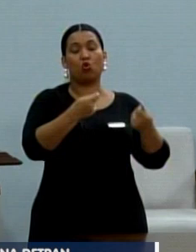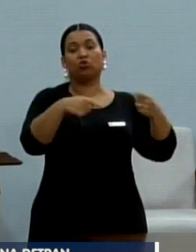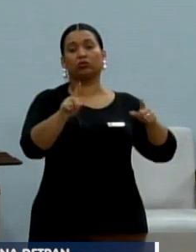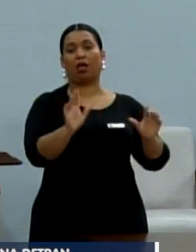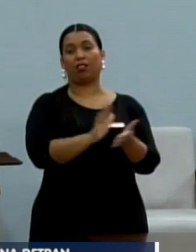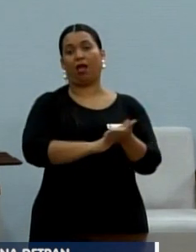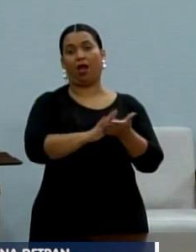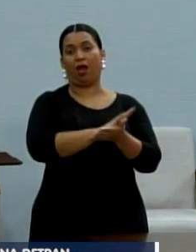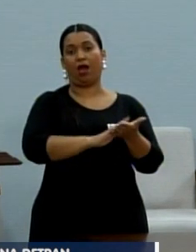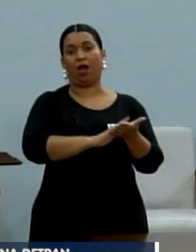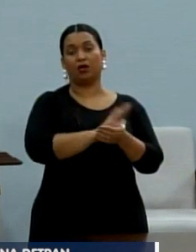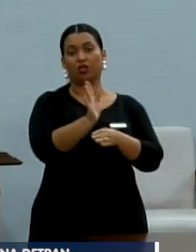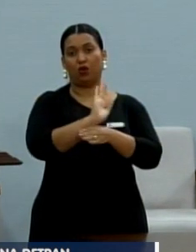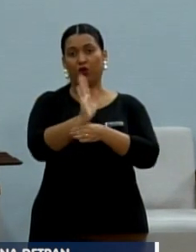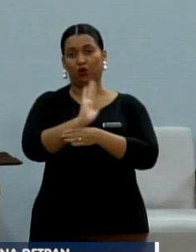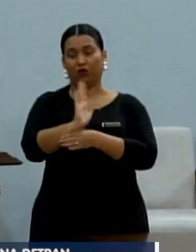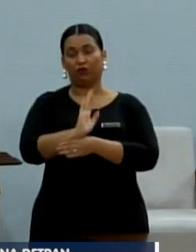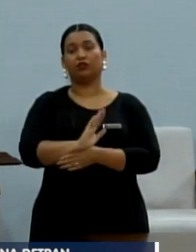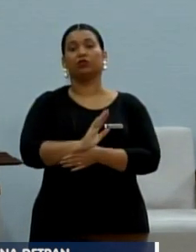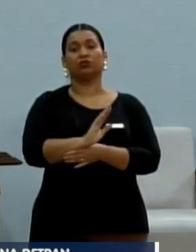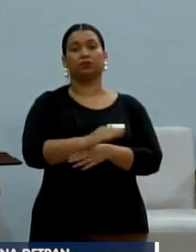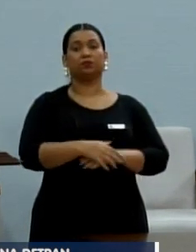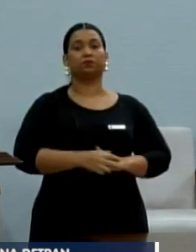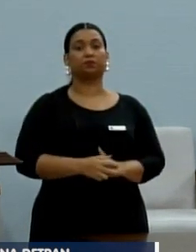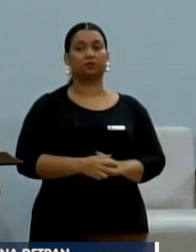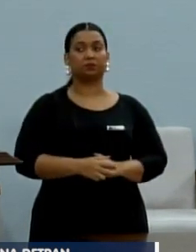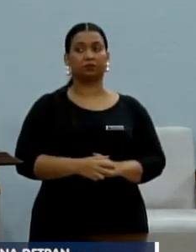por favor, e eu vou passar para vocês aqui.